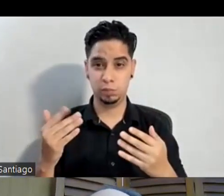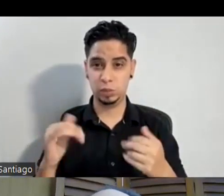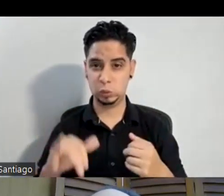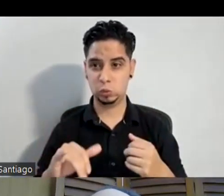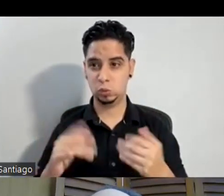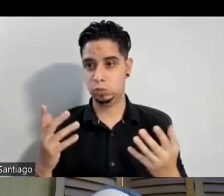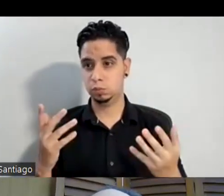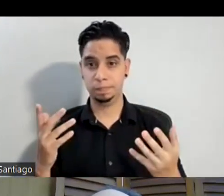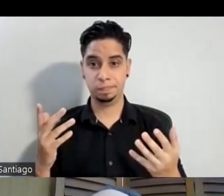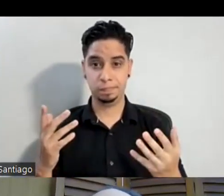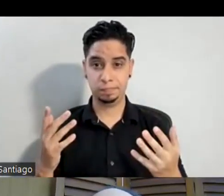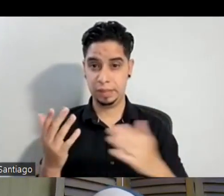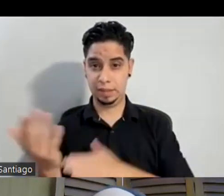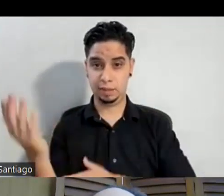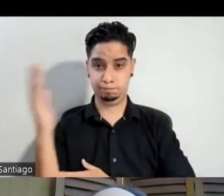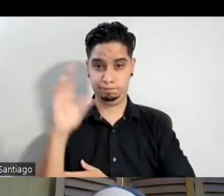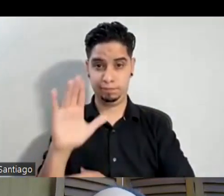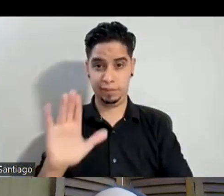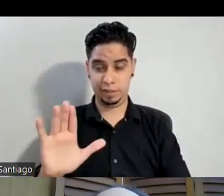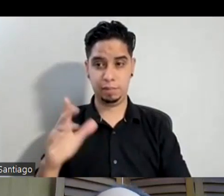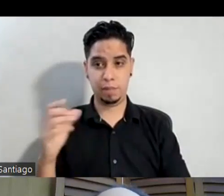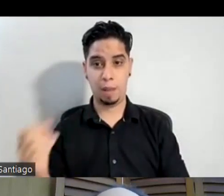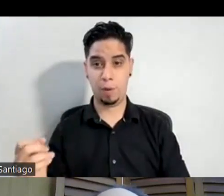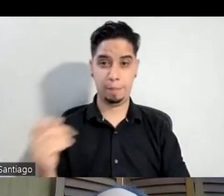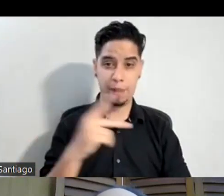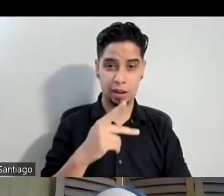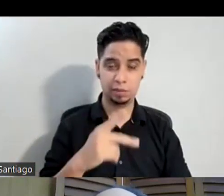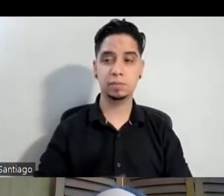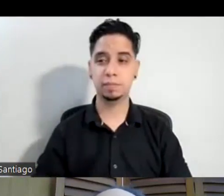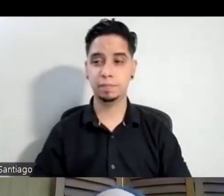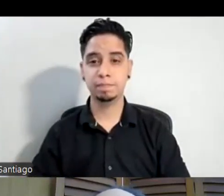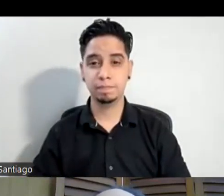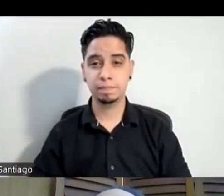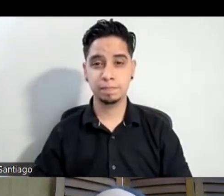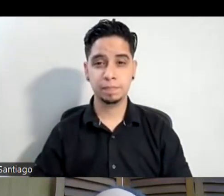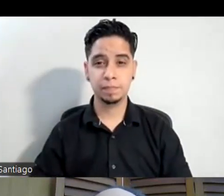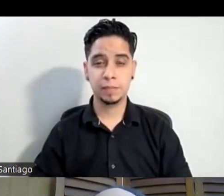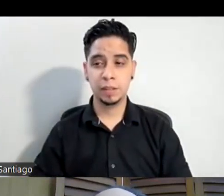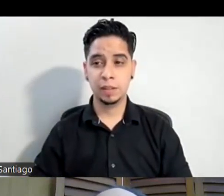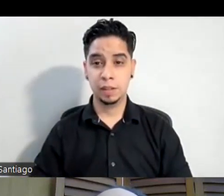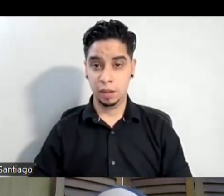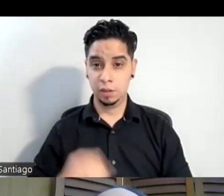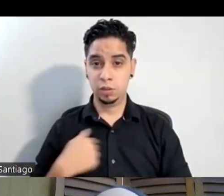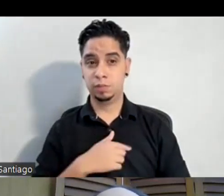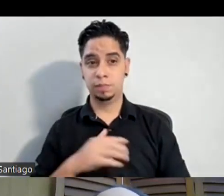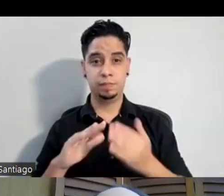todo el día para regresar luego a nuestro pueblo y y no había autopistas no había